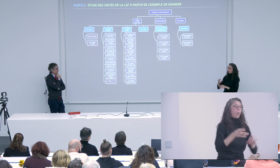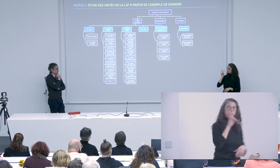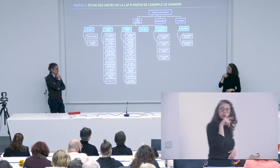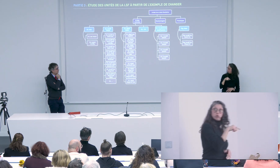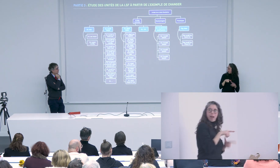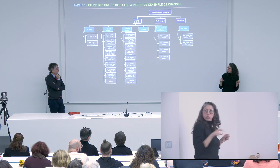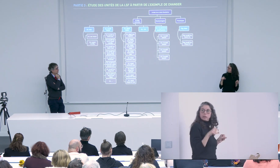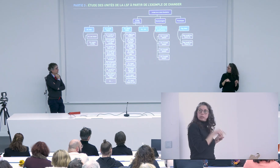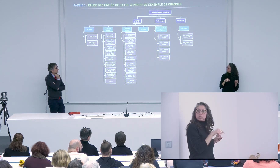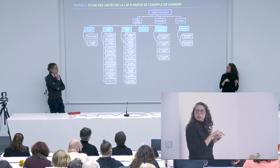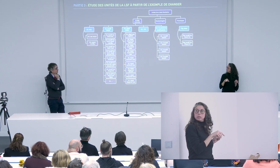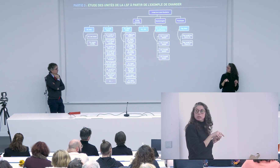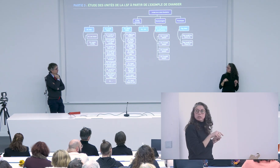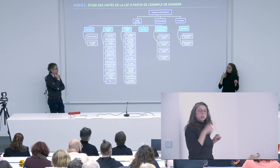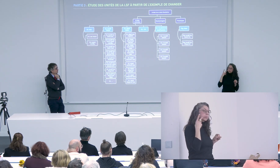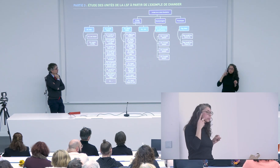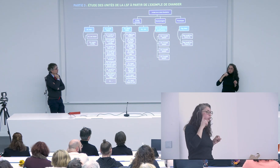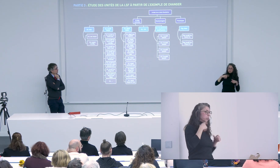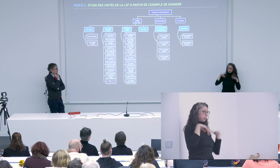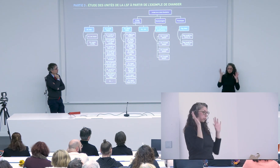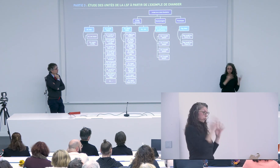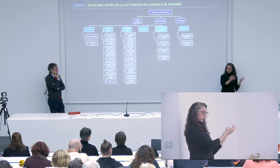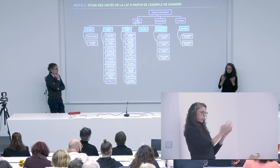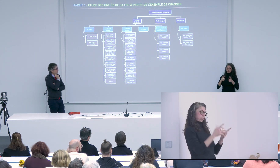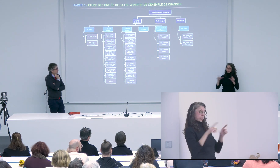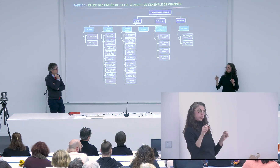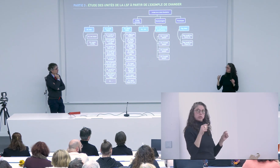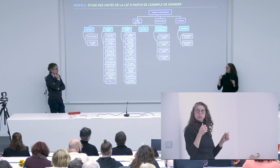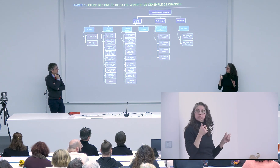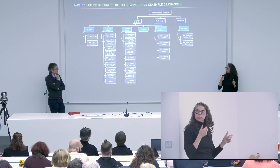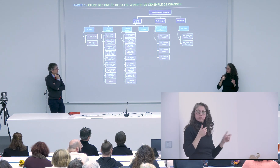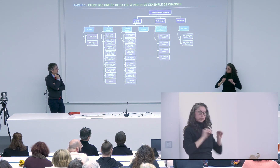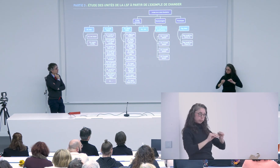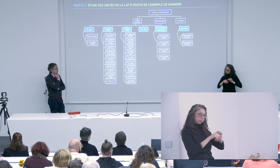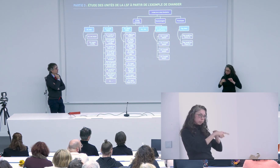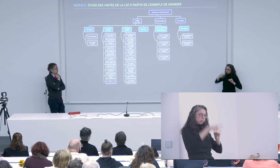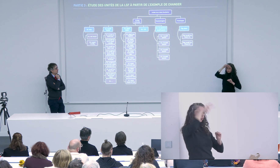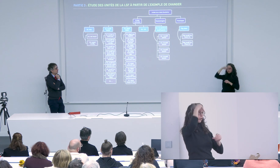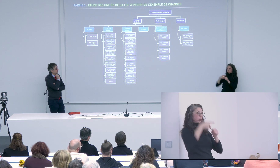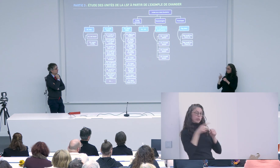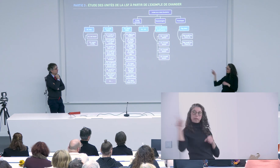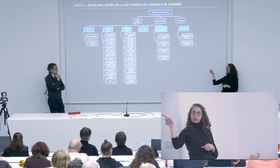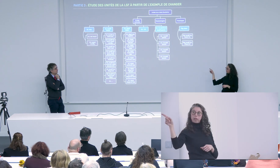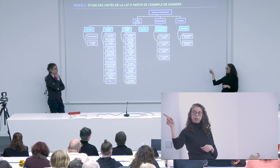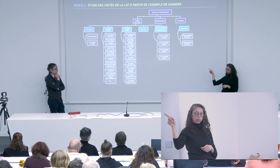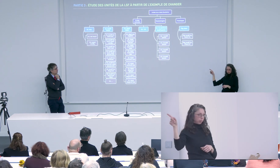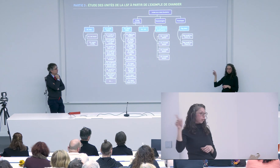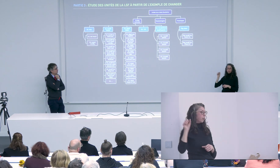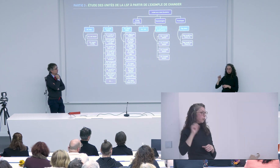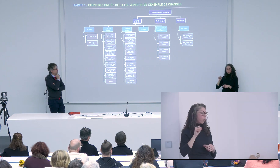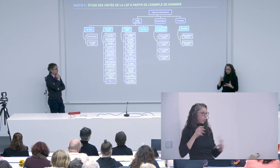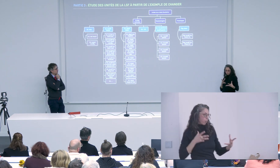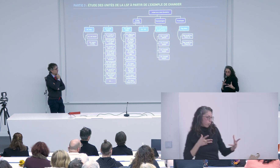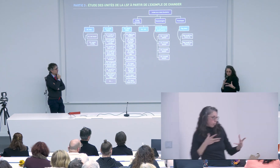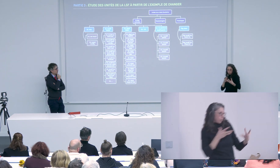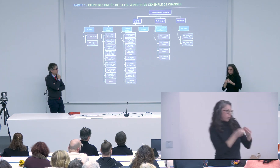alors pas forcément à des futurs enseignants mais à des futurs ou à des futurs interprètes mais plutôt à des linguistes à des linguistes pour qu'ils comprennent